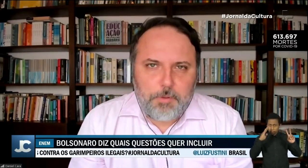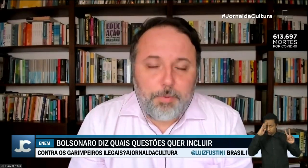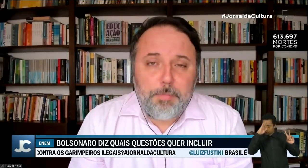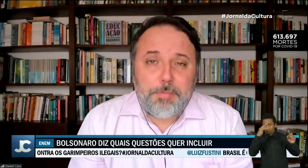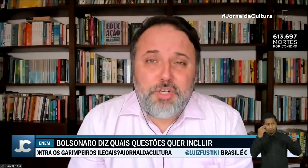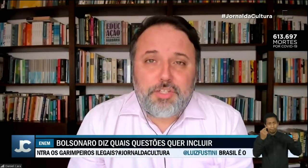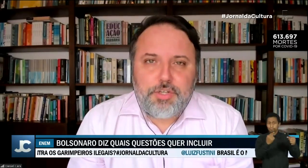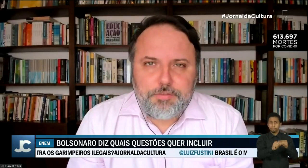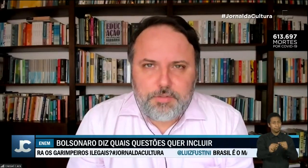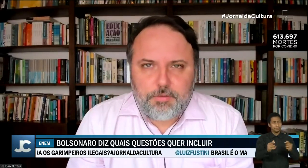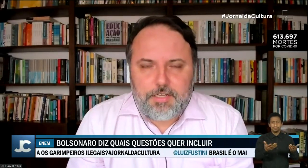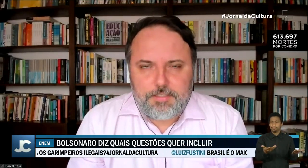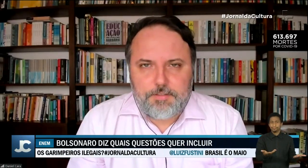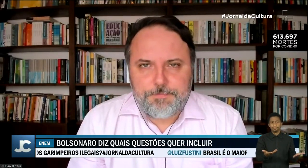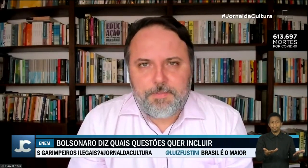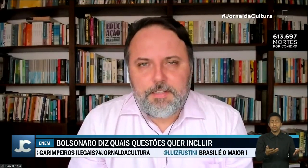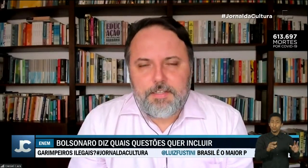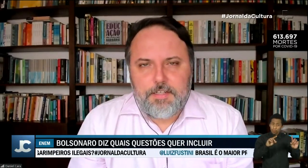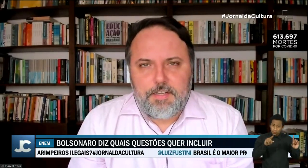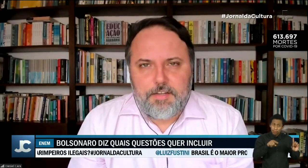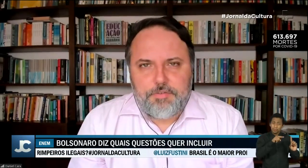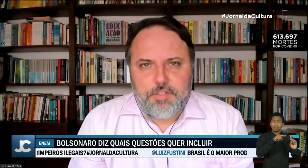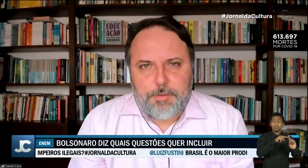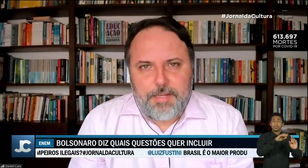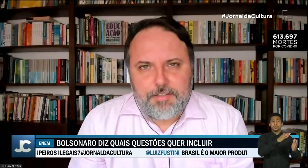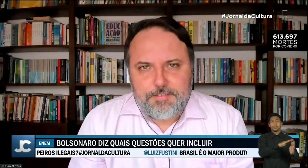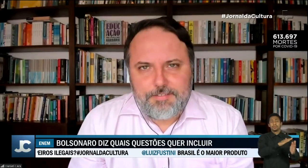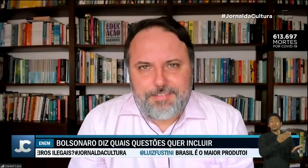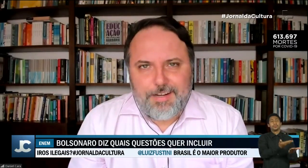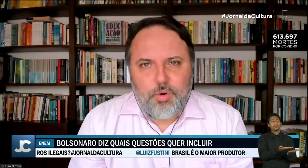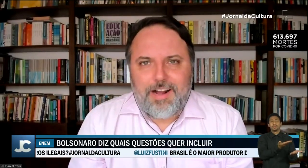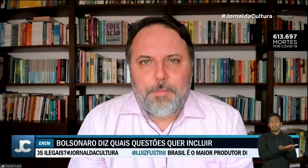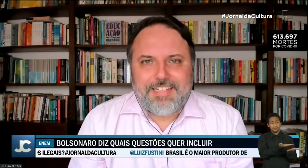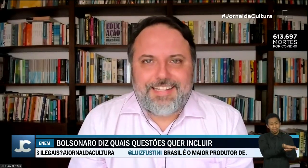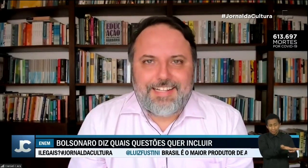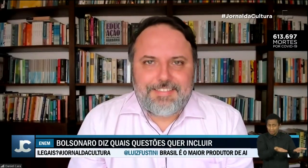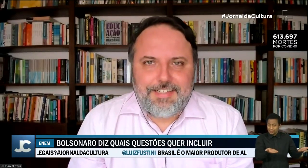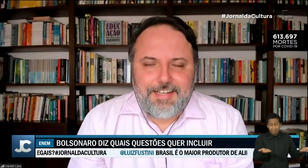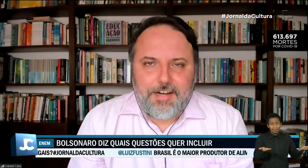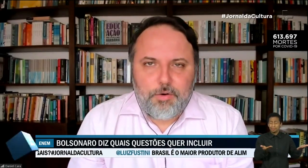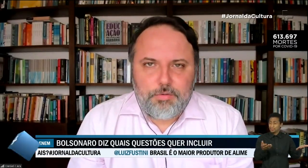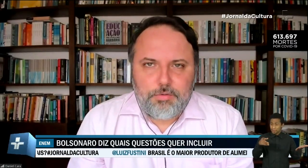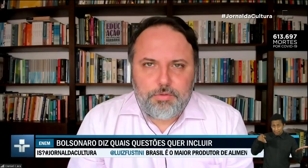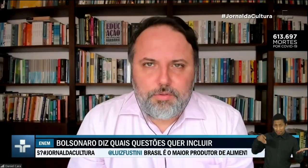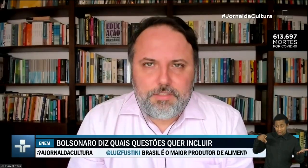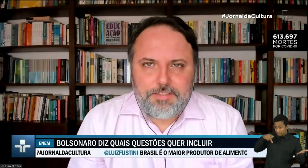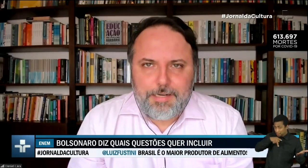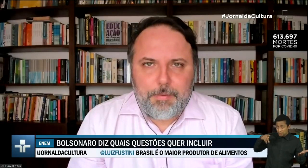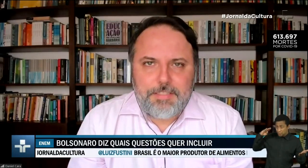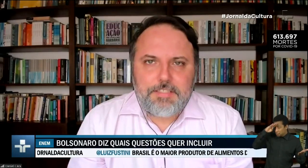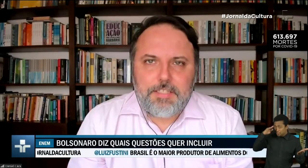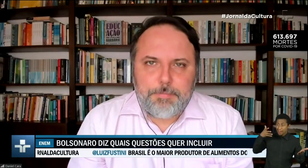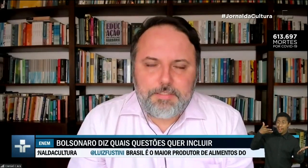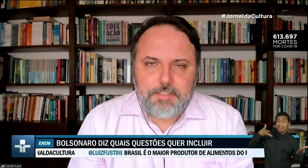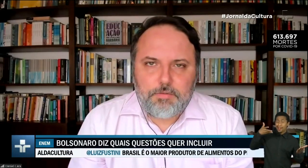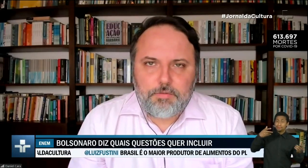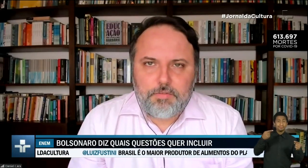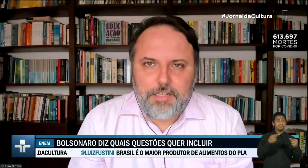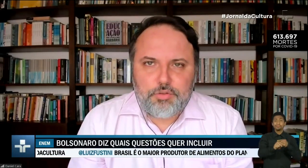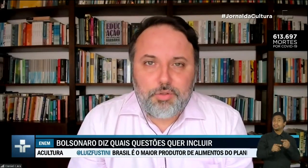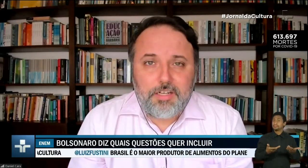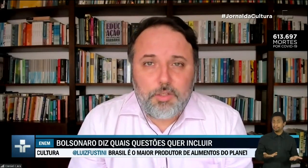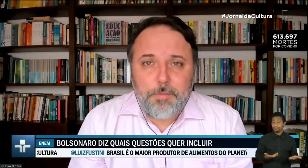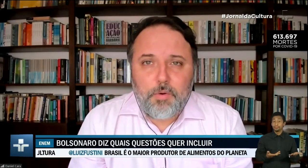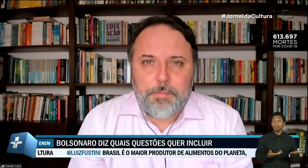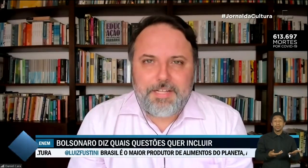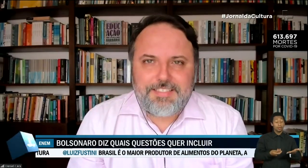objetivo da educação. Veja bem, decorar uma data é algo extremamente simples, que não